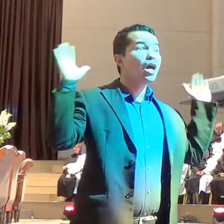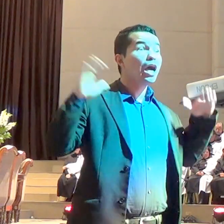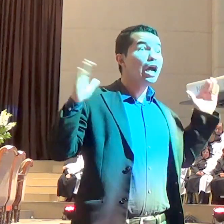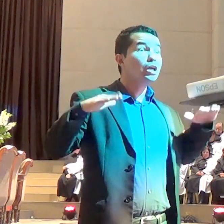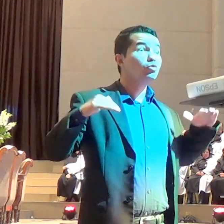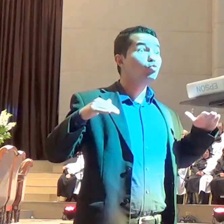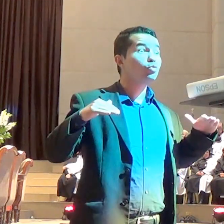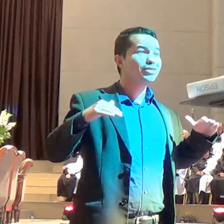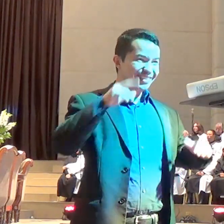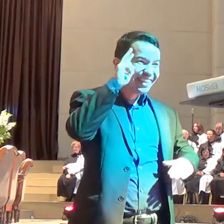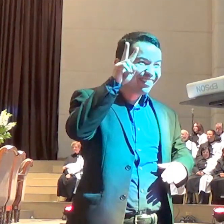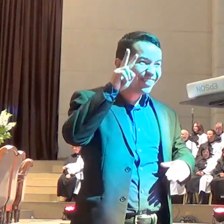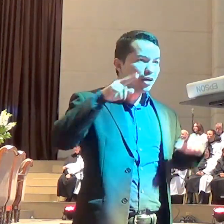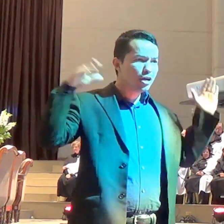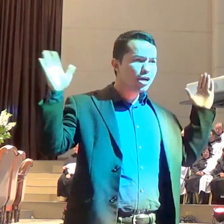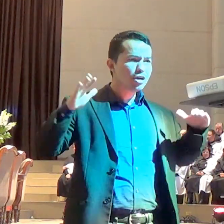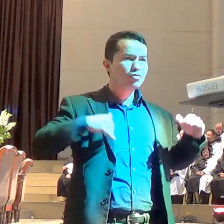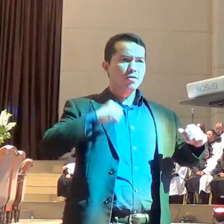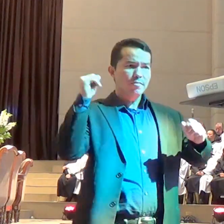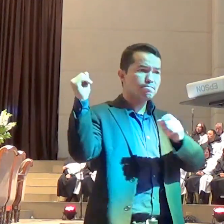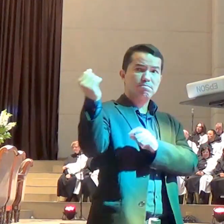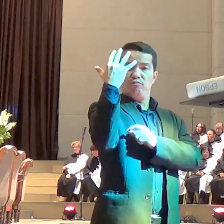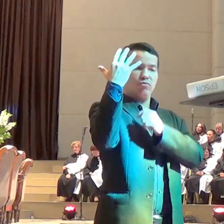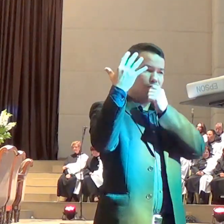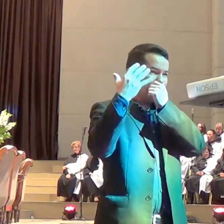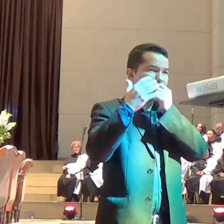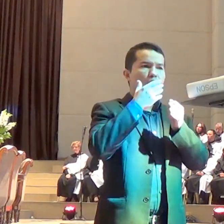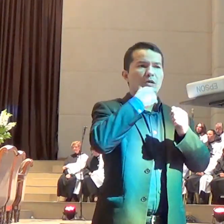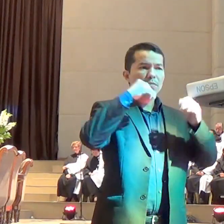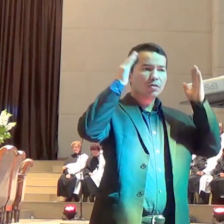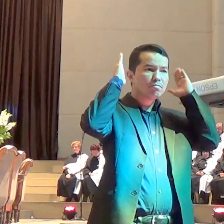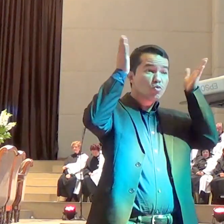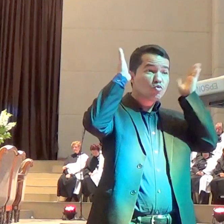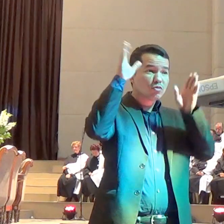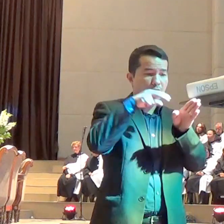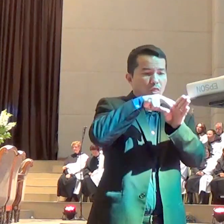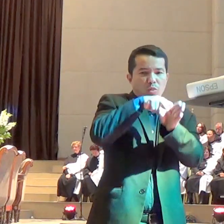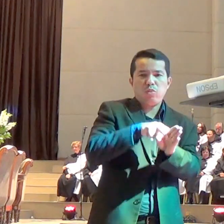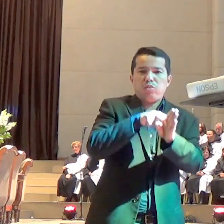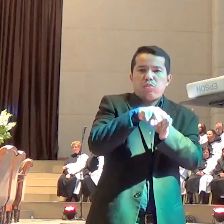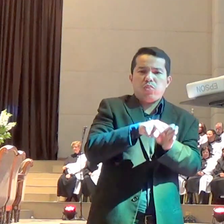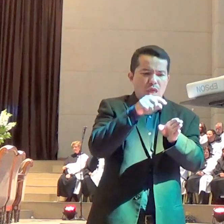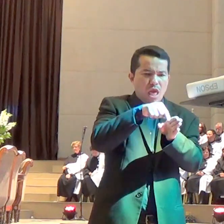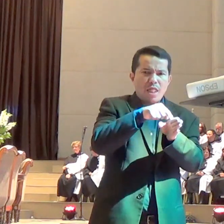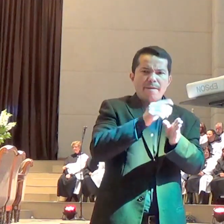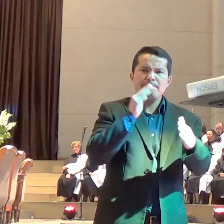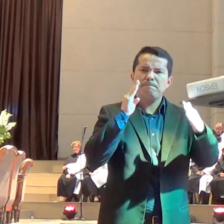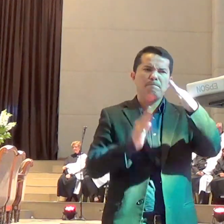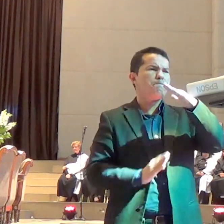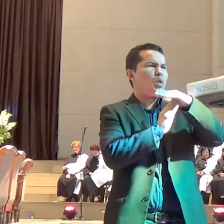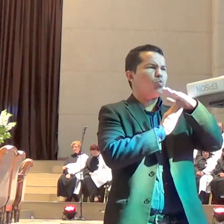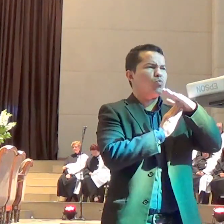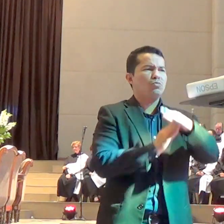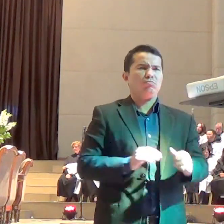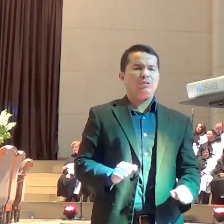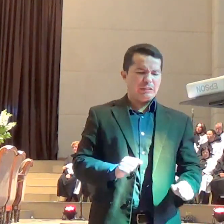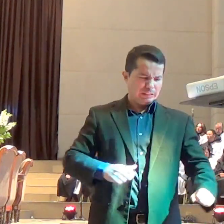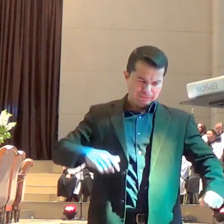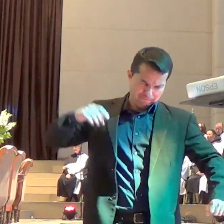para a mula de Balaão. E a mula de Balaão empaca e ele fica bravo com a mula e a mula apanha dele e